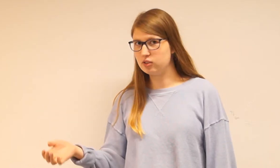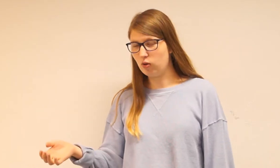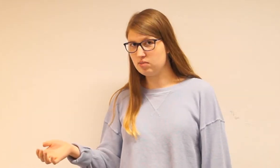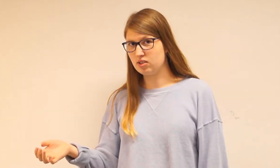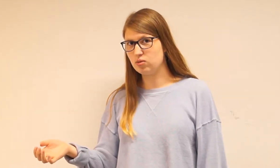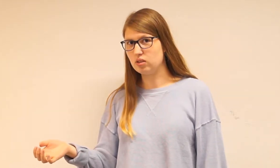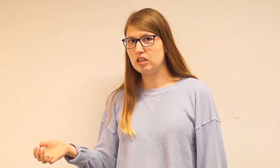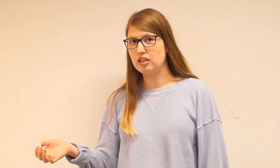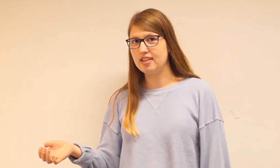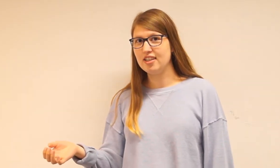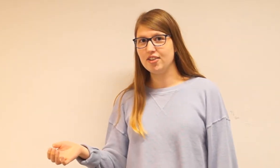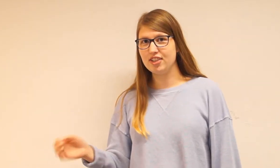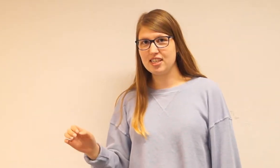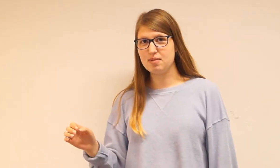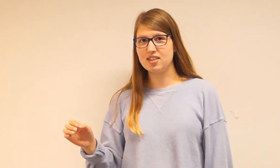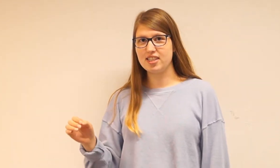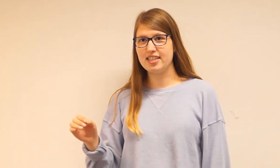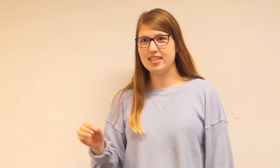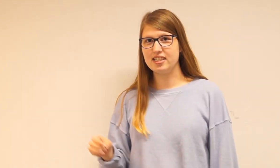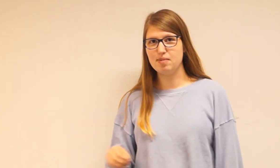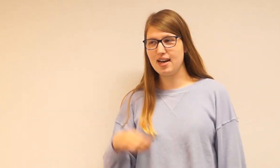dårlig person For eksempel så kan I se et klip her